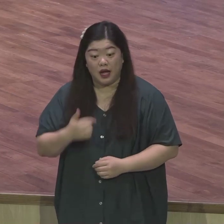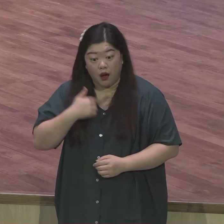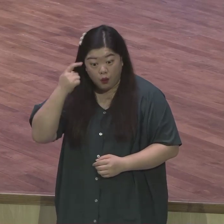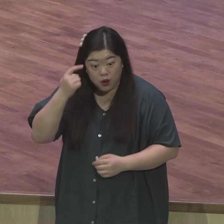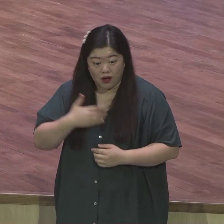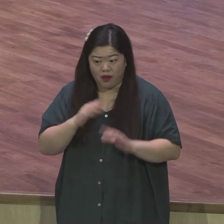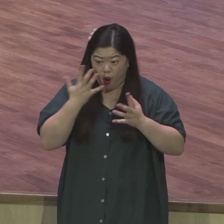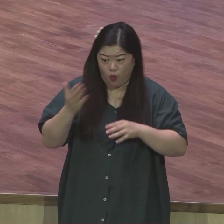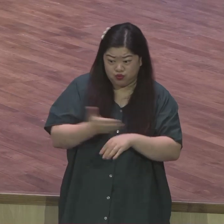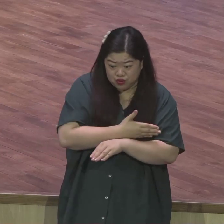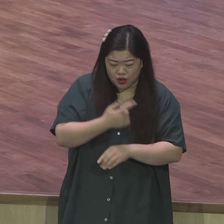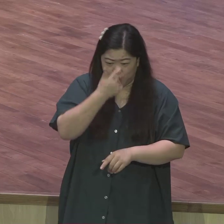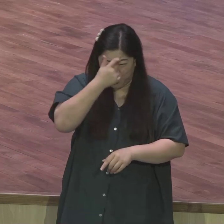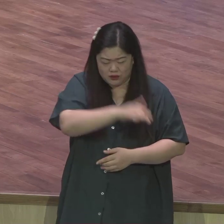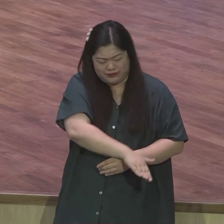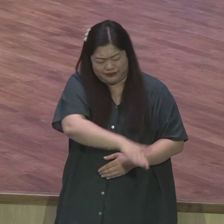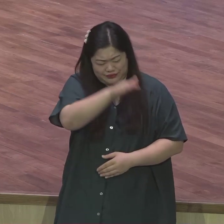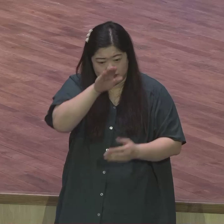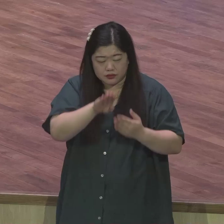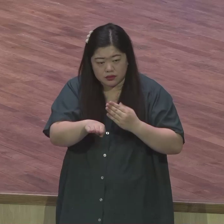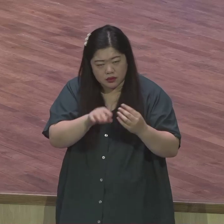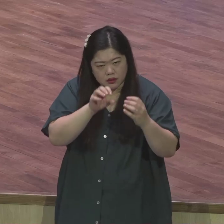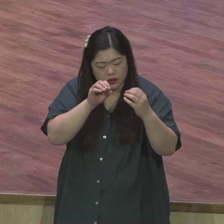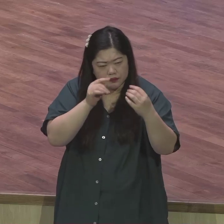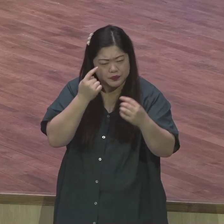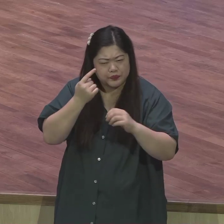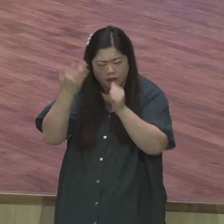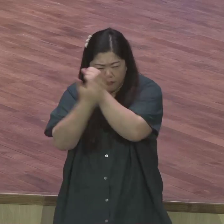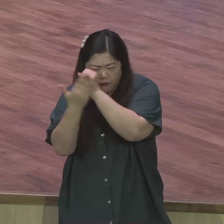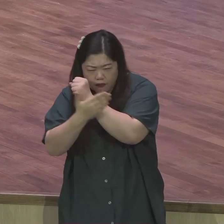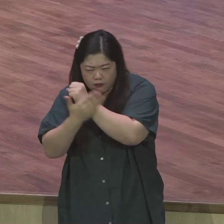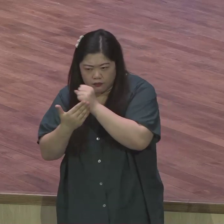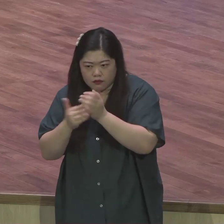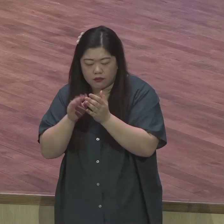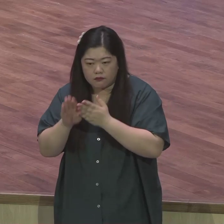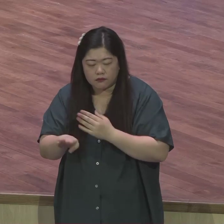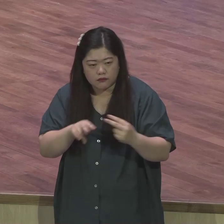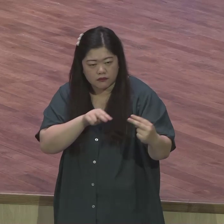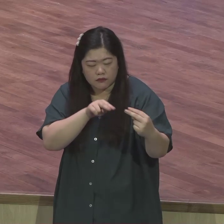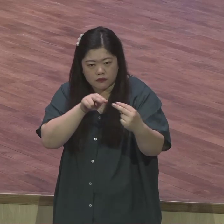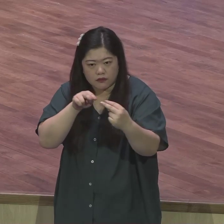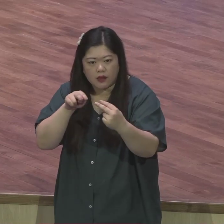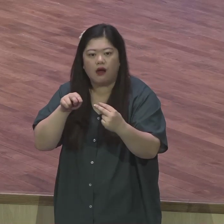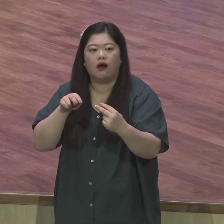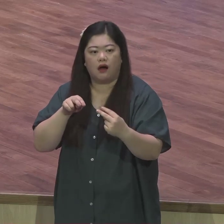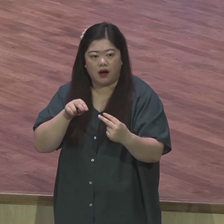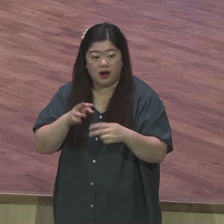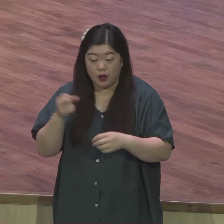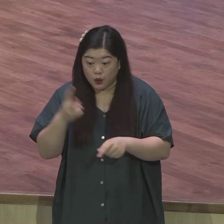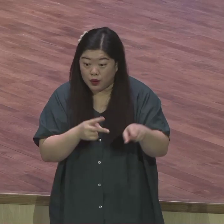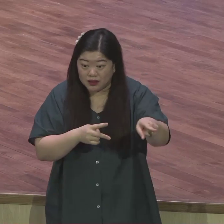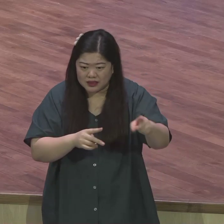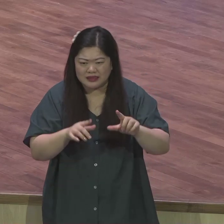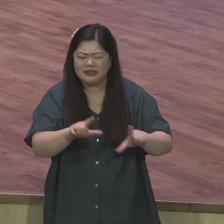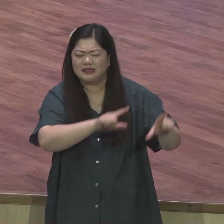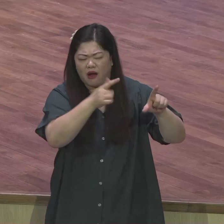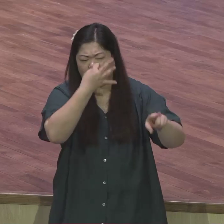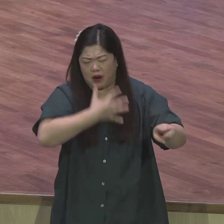영혼 구원에 대해서 가슴을 가지고 어렵더라도 해외 캠프도 가서 같이 현장을 보고 기도하고 아무것도